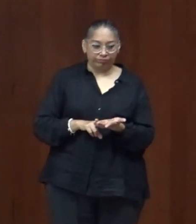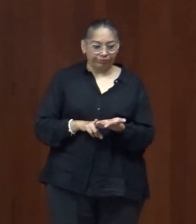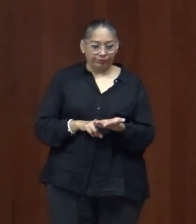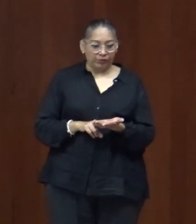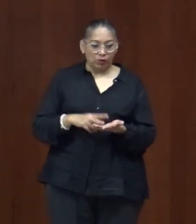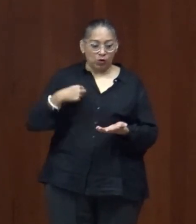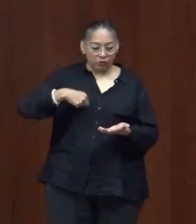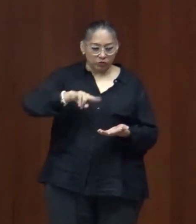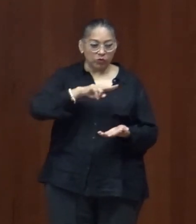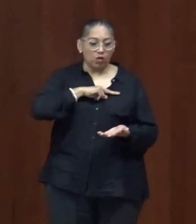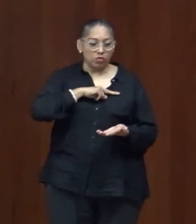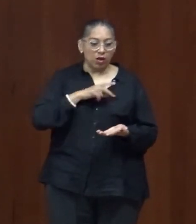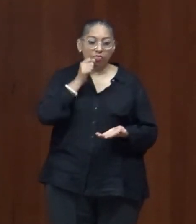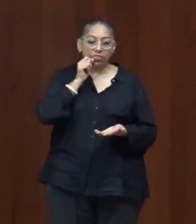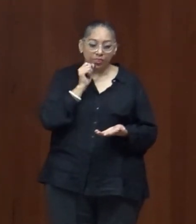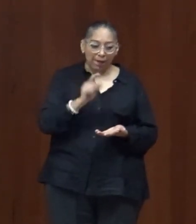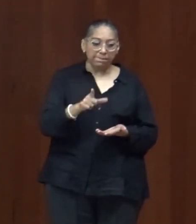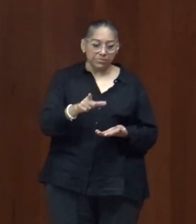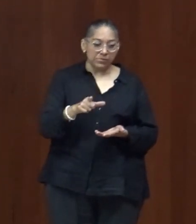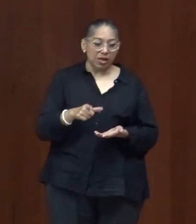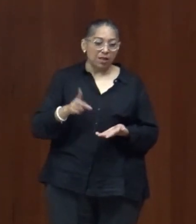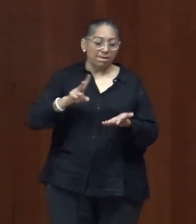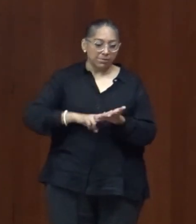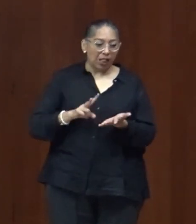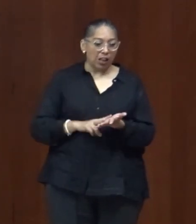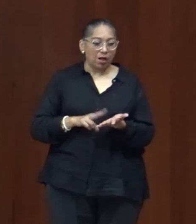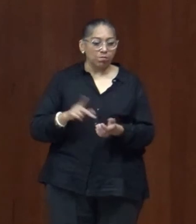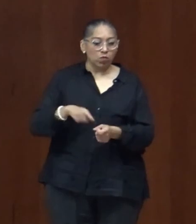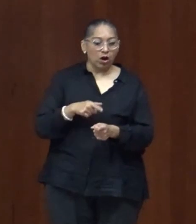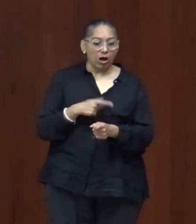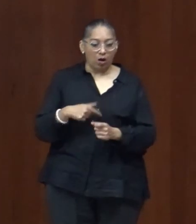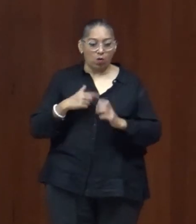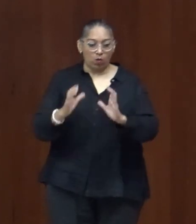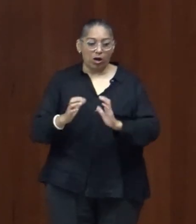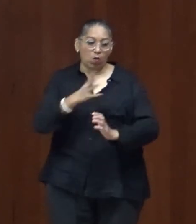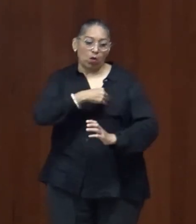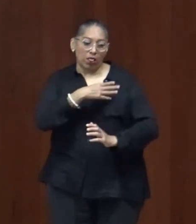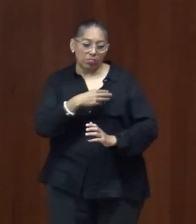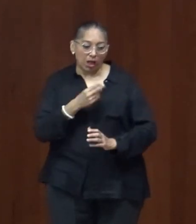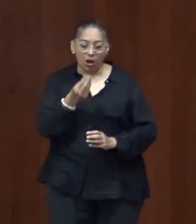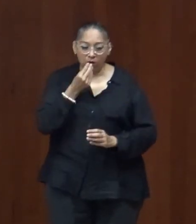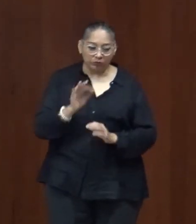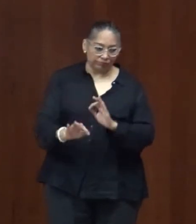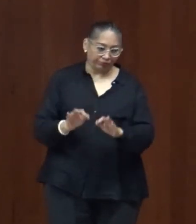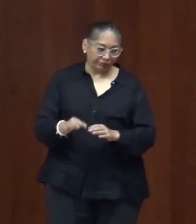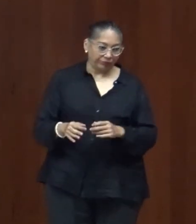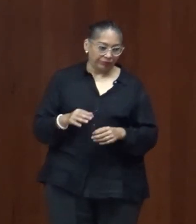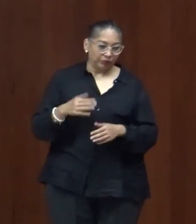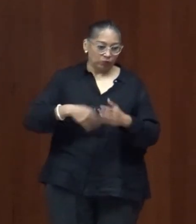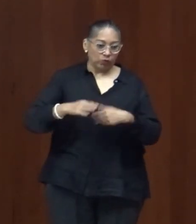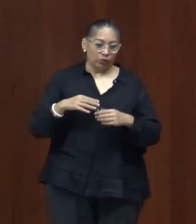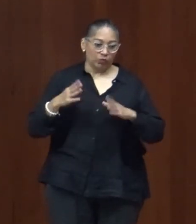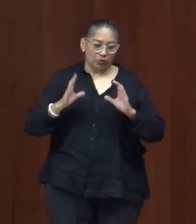dejar de hacer cosas que quieren con tal de que sus hijos estén bien y creo que es una cuestión que parte